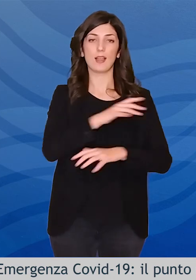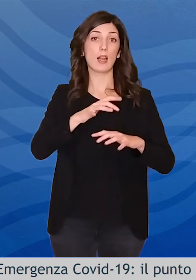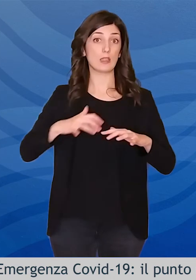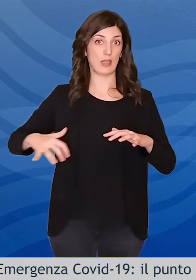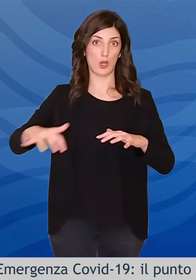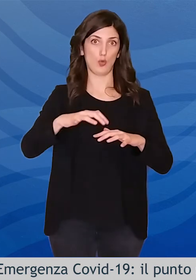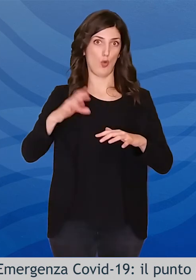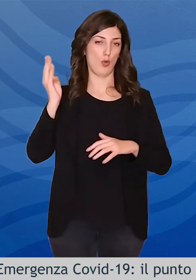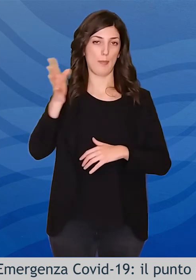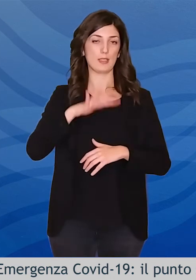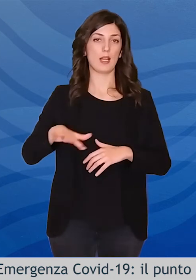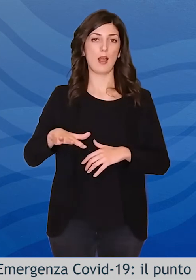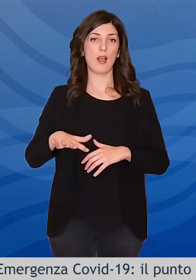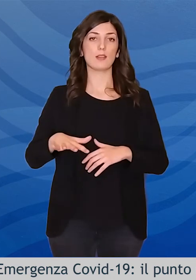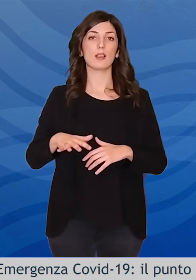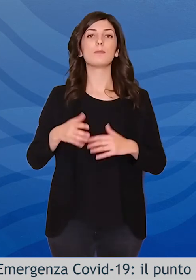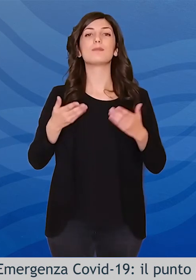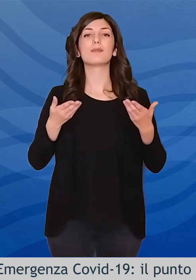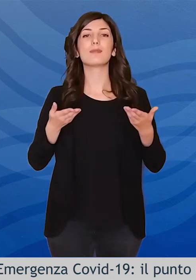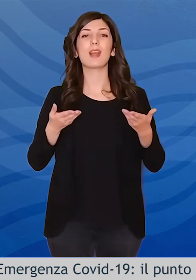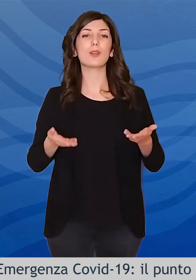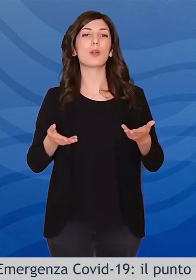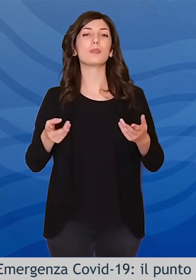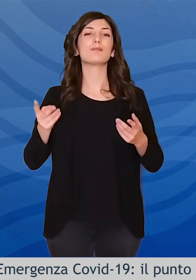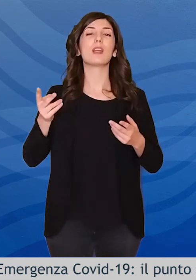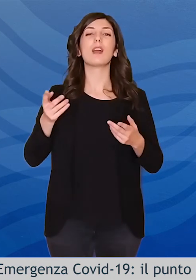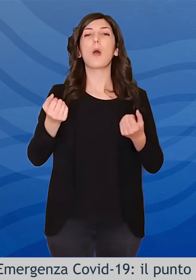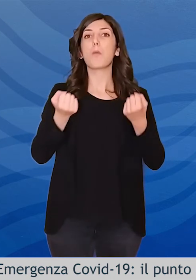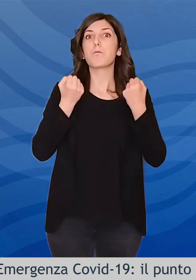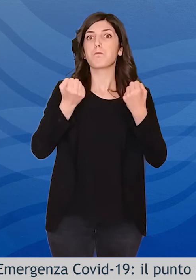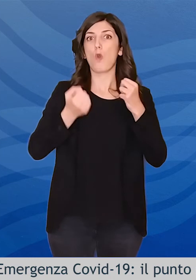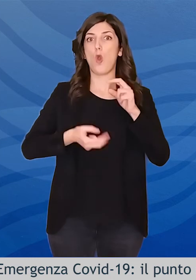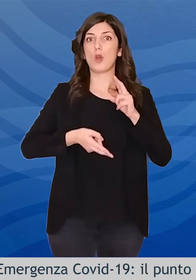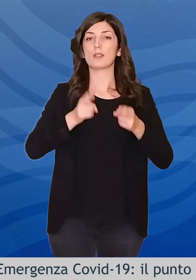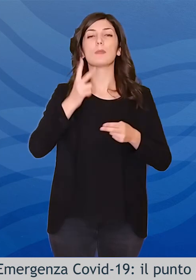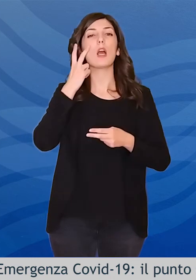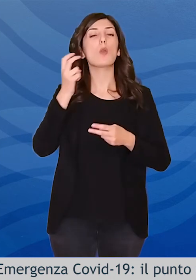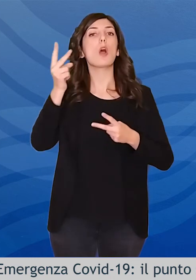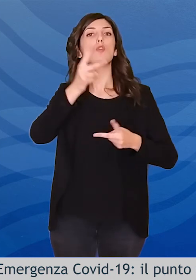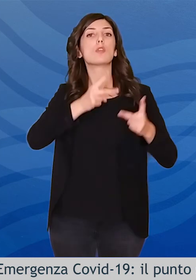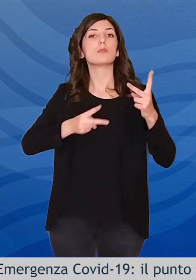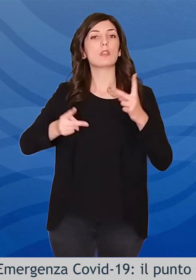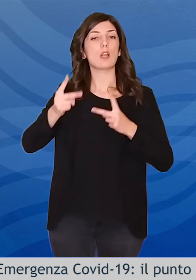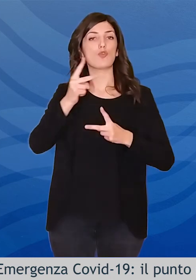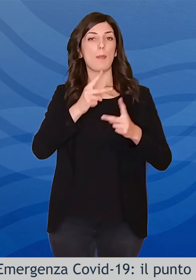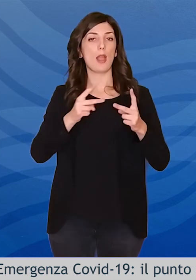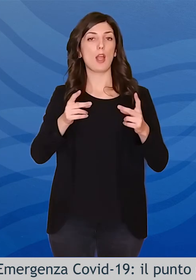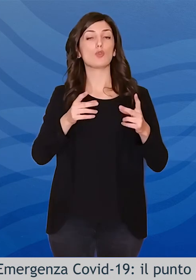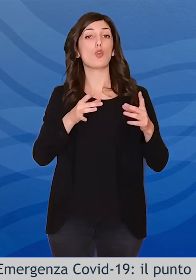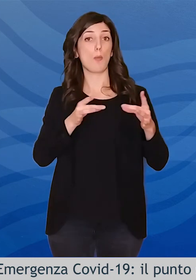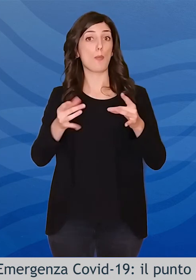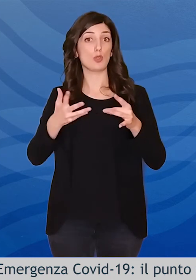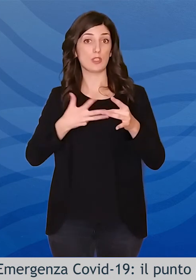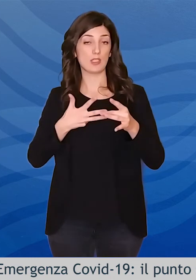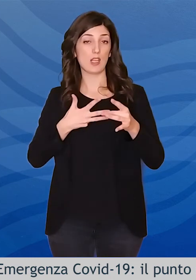competenti sono rappresentate dal potenziamento del tracciamento dei casi per